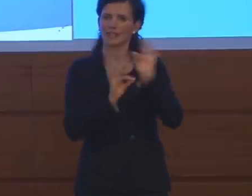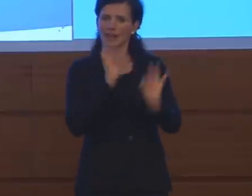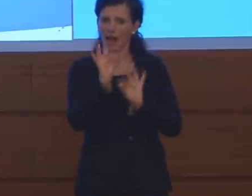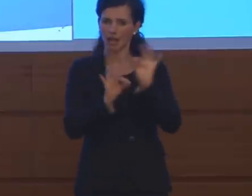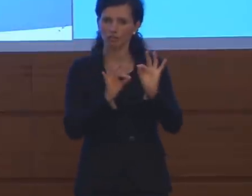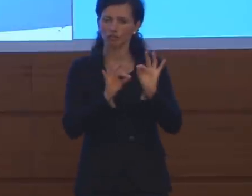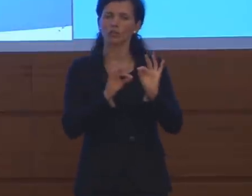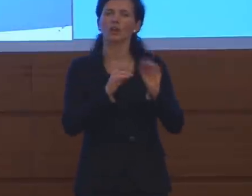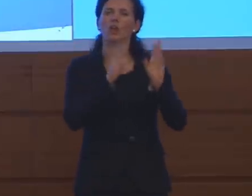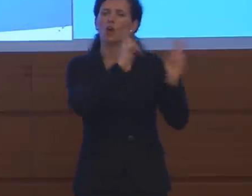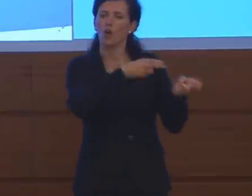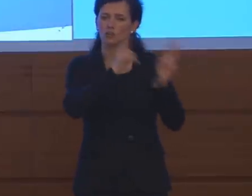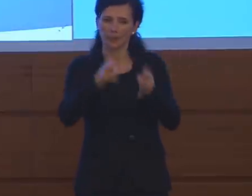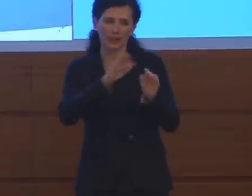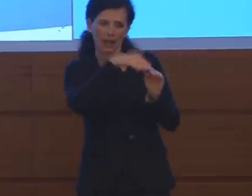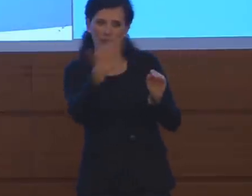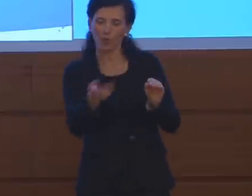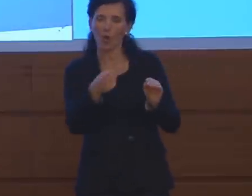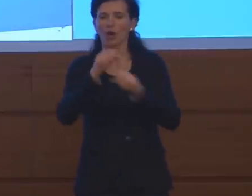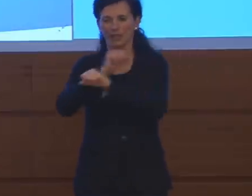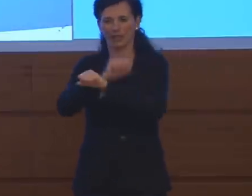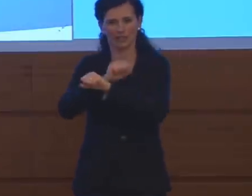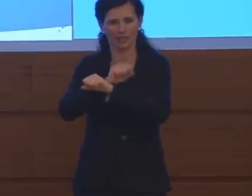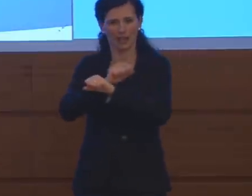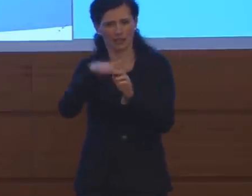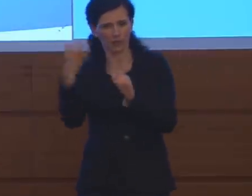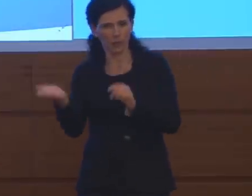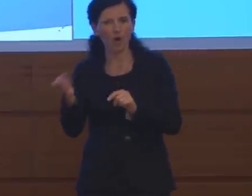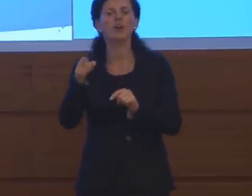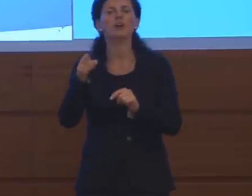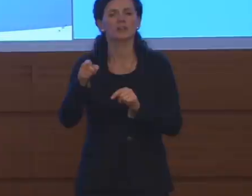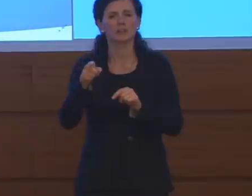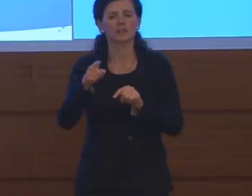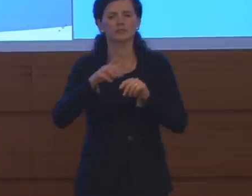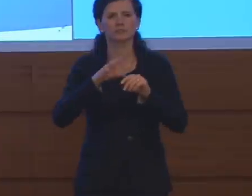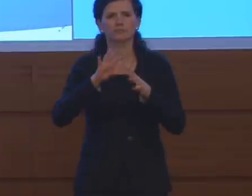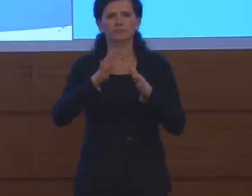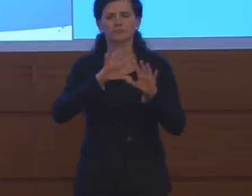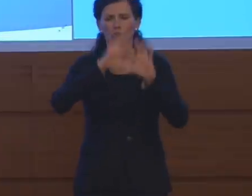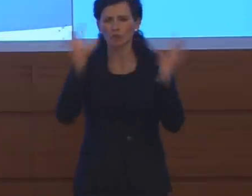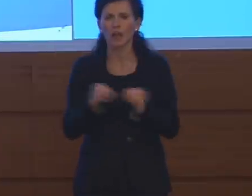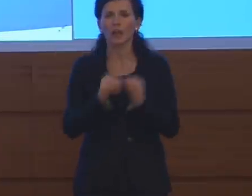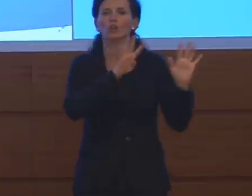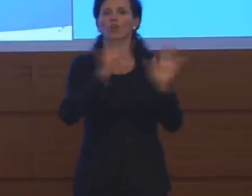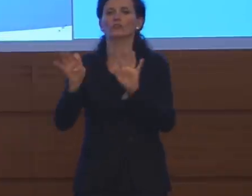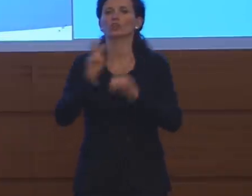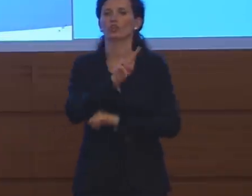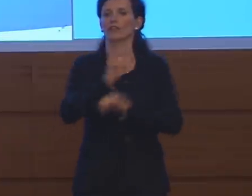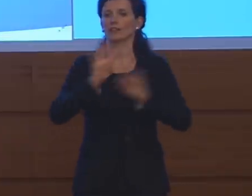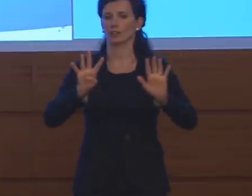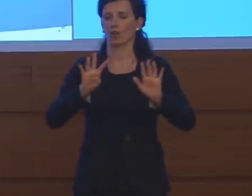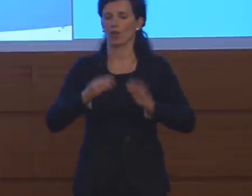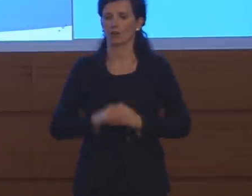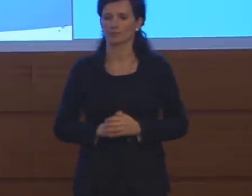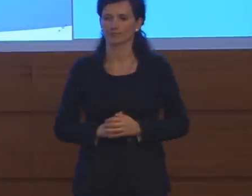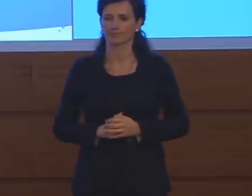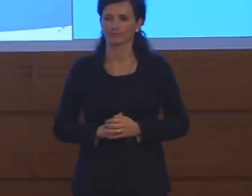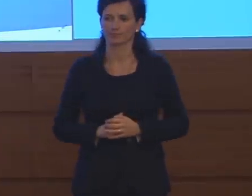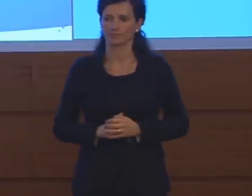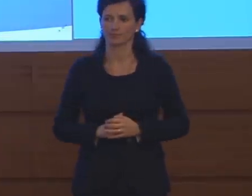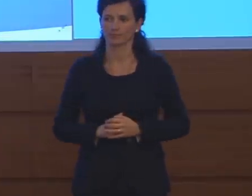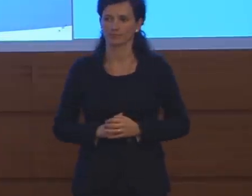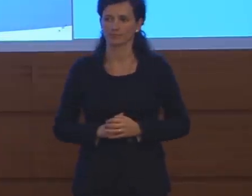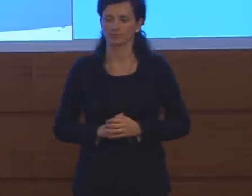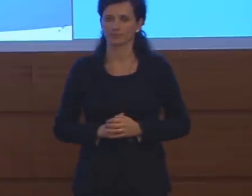nostri ospedali e negli istituti penitenziari sono arrivate a 929. Voglio anche ricordare,